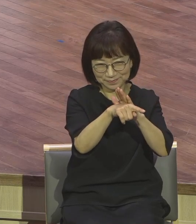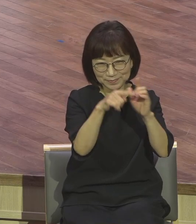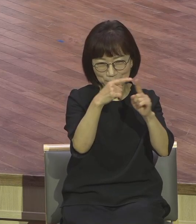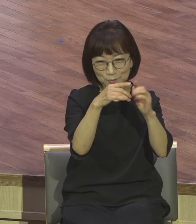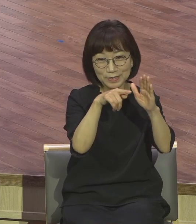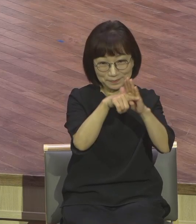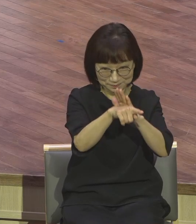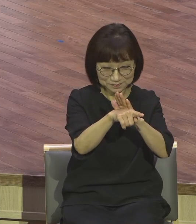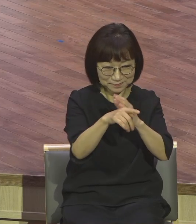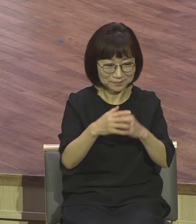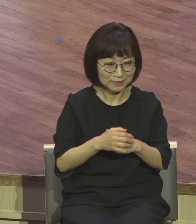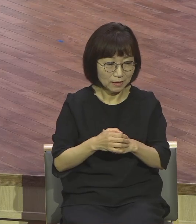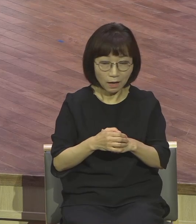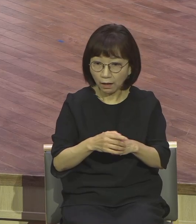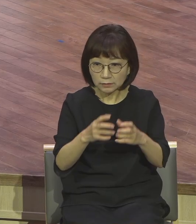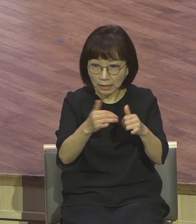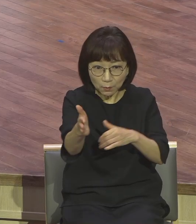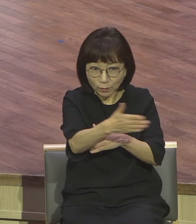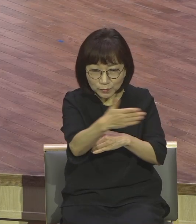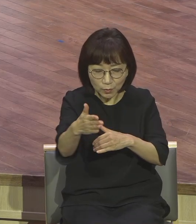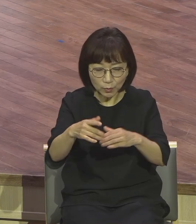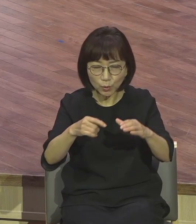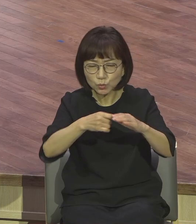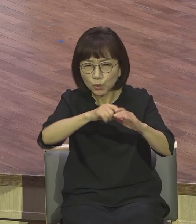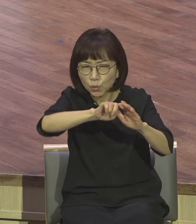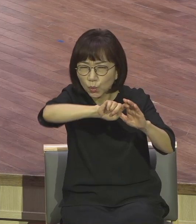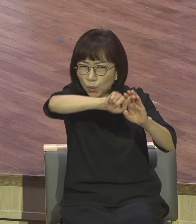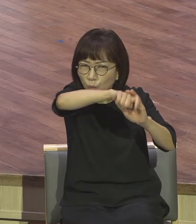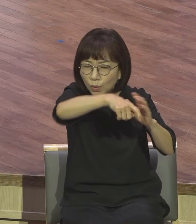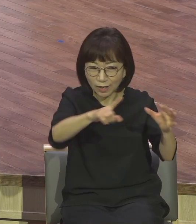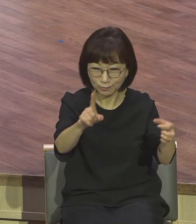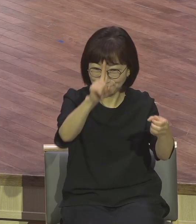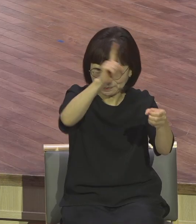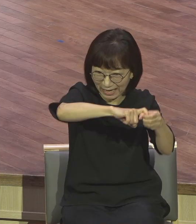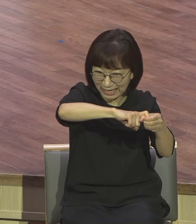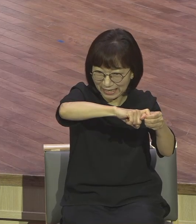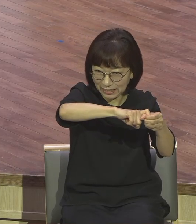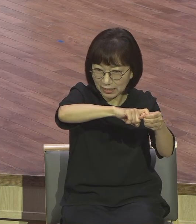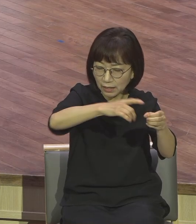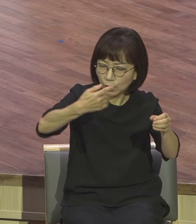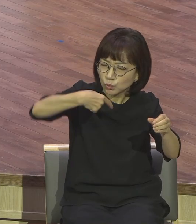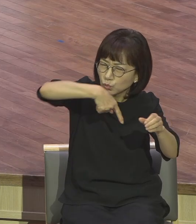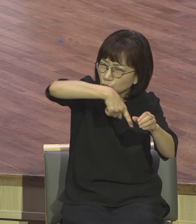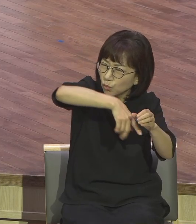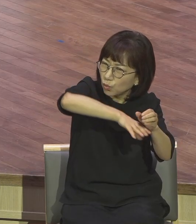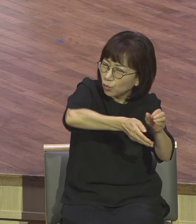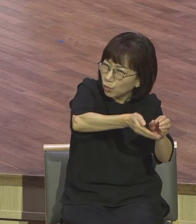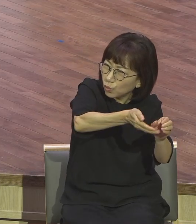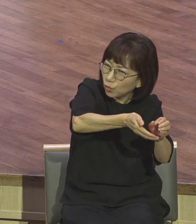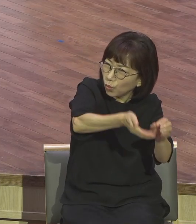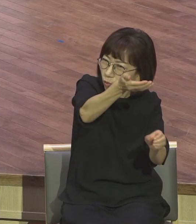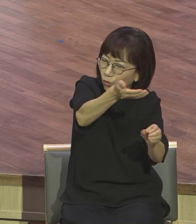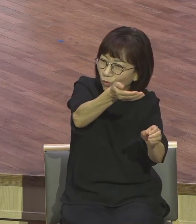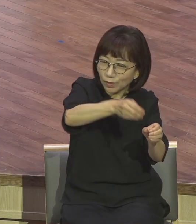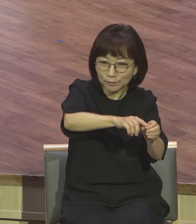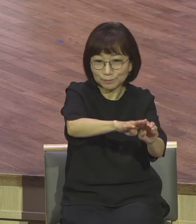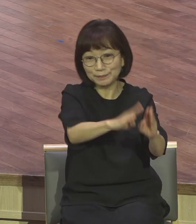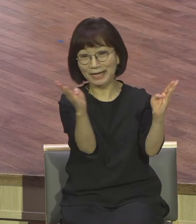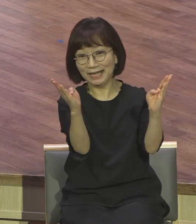집어 넣어가지고 고리를 열고 들어가요. 들어가면 유치구실이 1층에 있어요. 본당은 2층이에요. 유치구실을